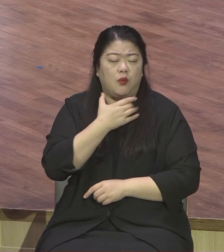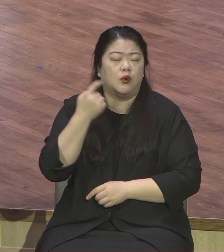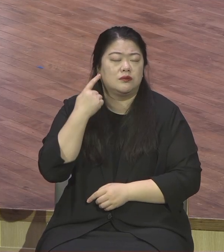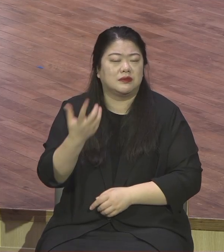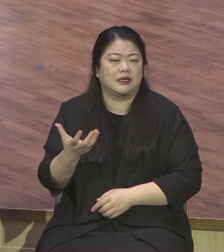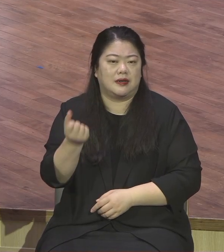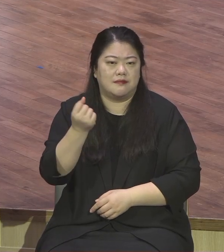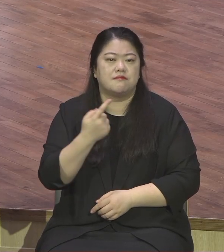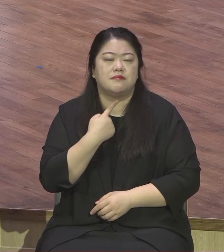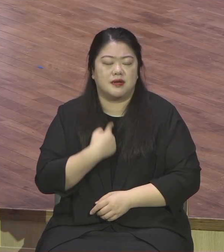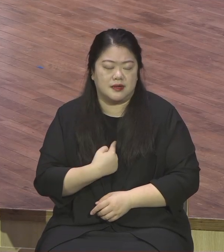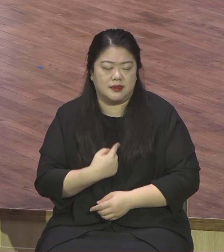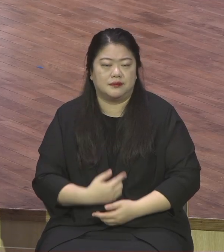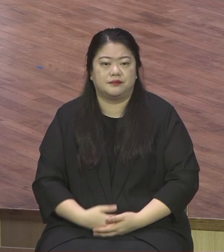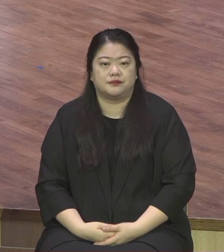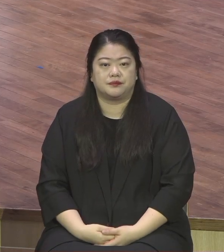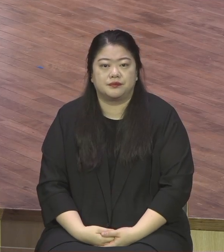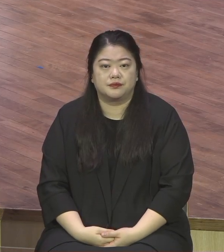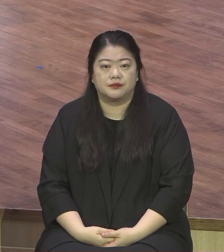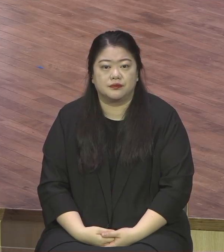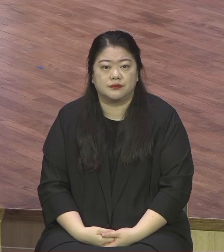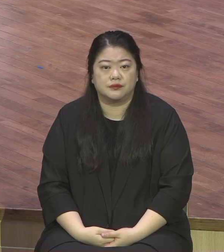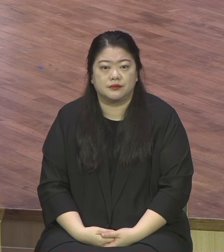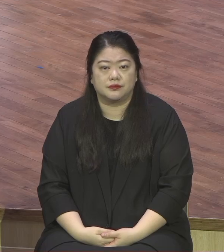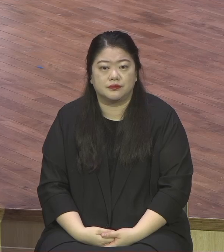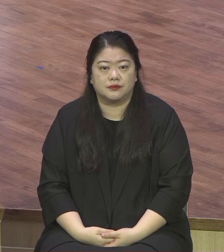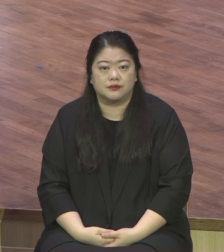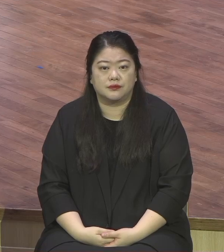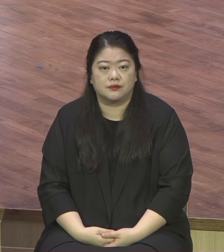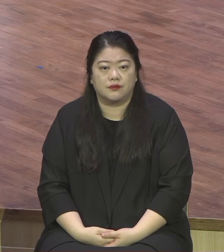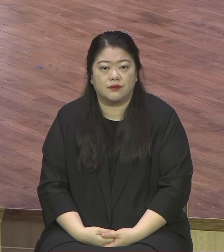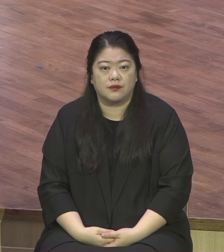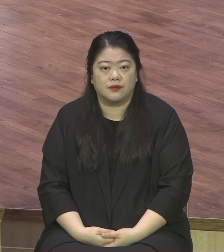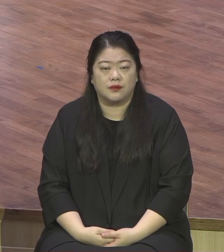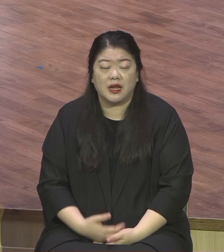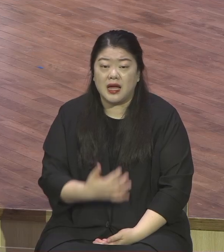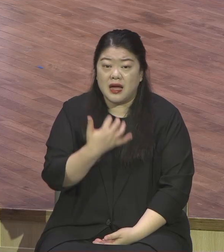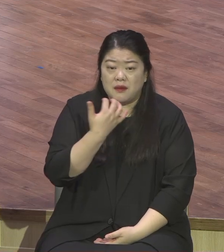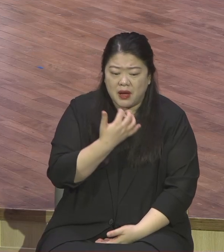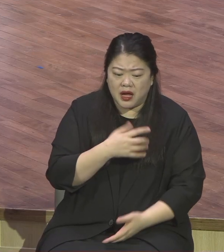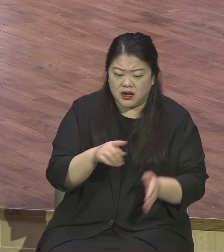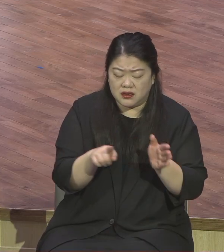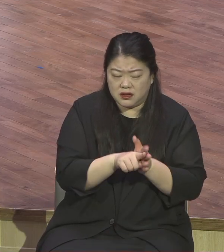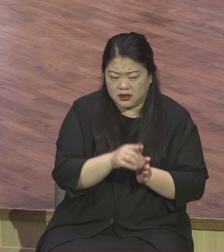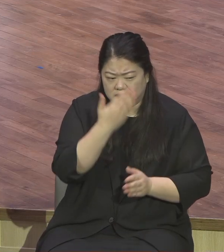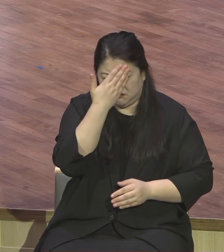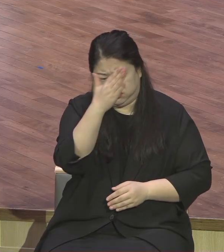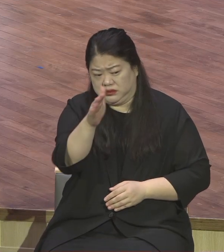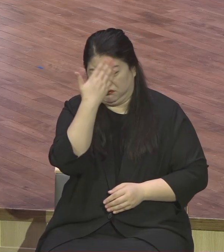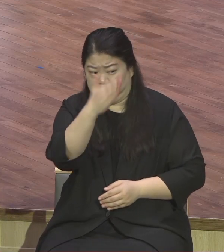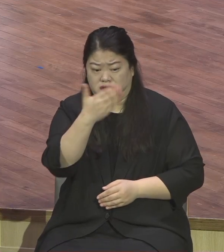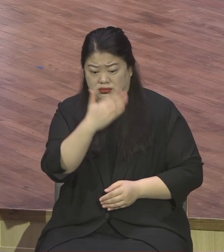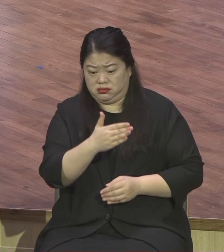베드로를 다시 일으켜 세웠다라고 하는 것입니다. 지금 코로나19 변이